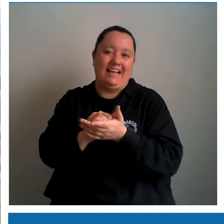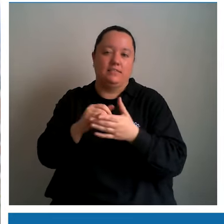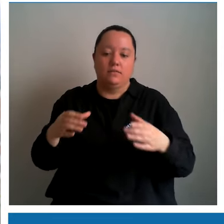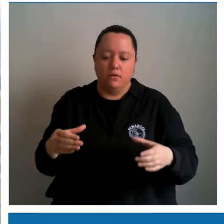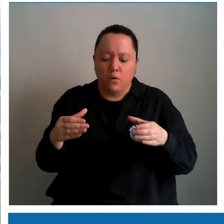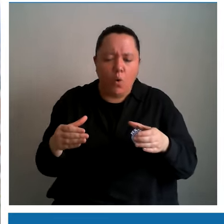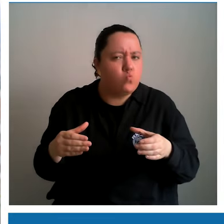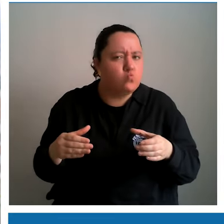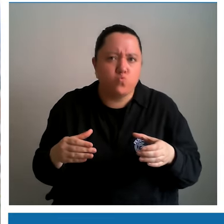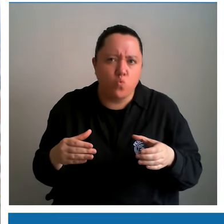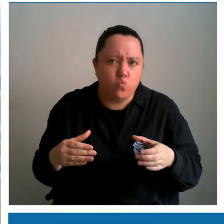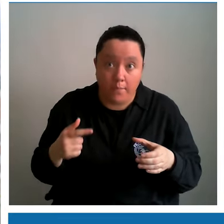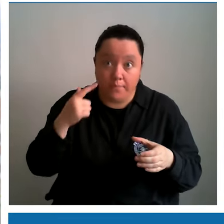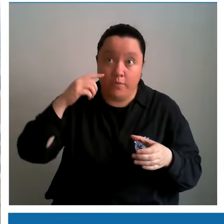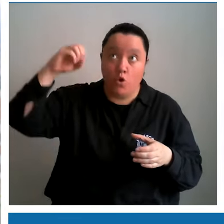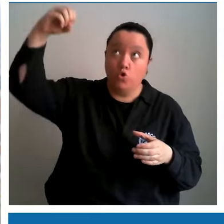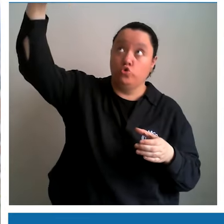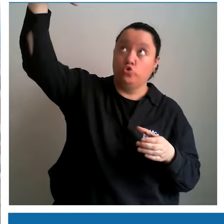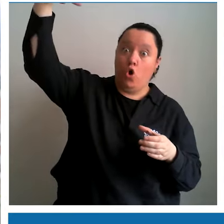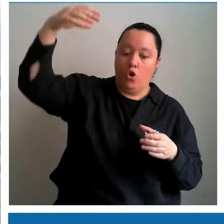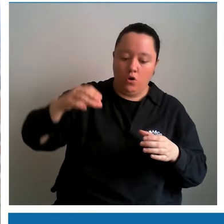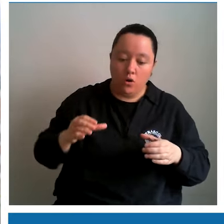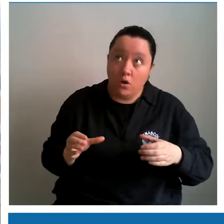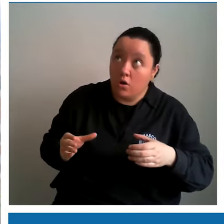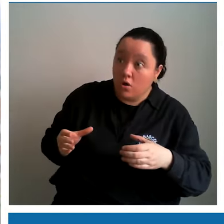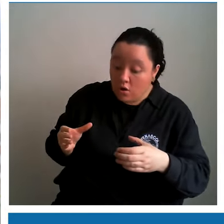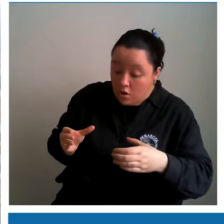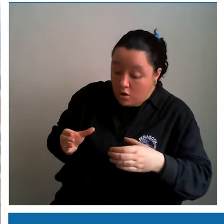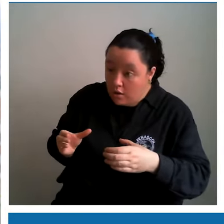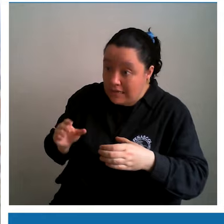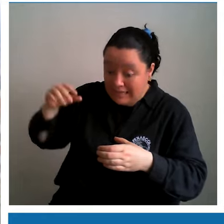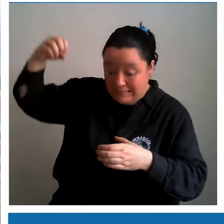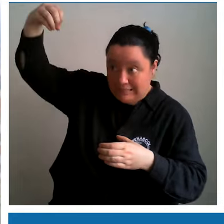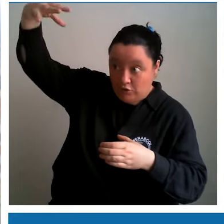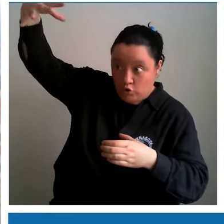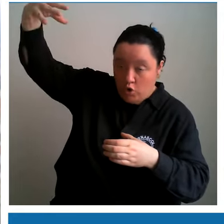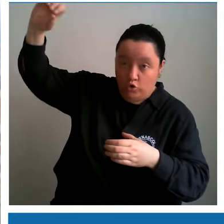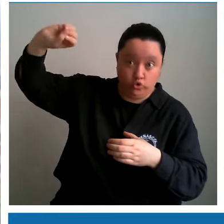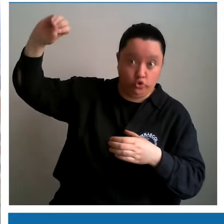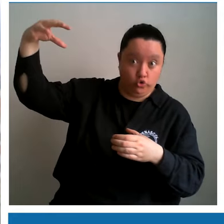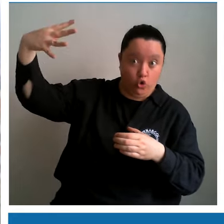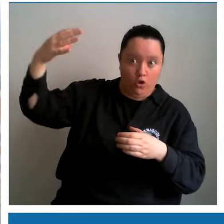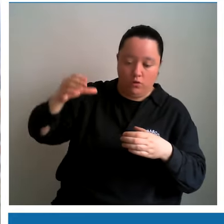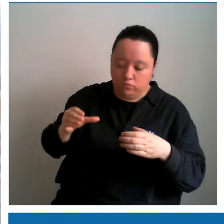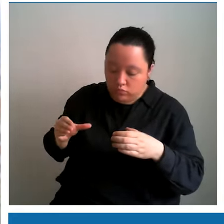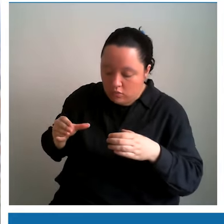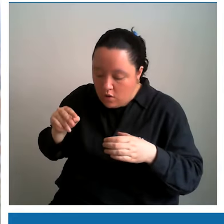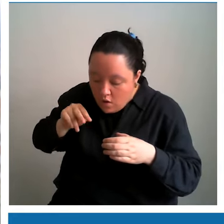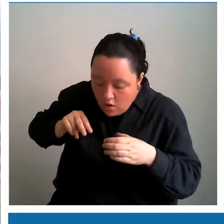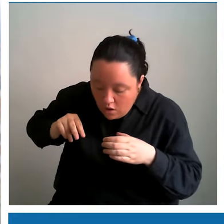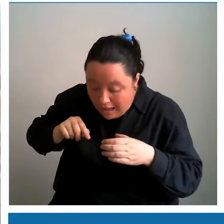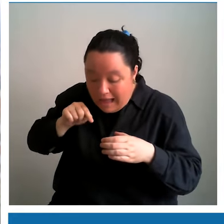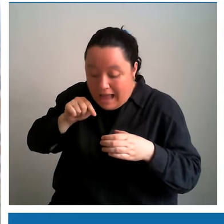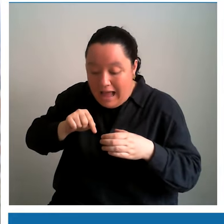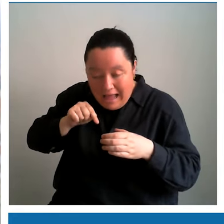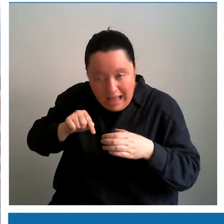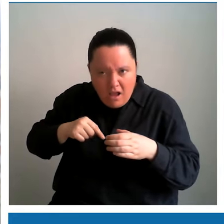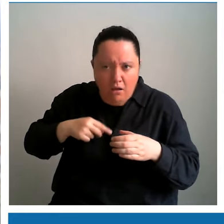correcta de verlo con este método indirecto es ubicar el sol encima de ese orificio y tratar de